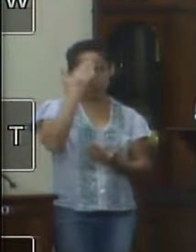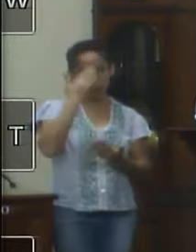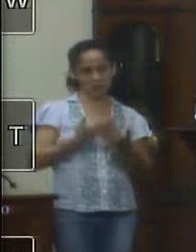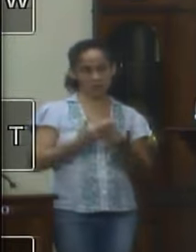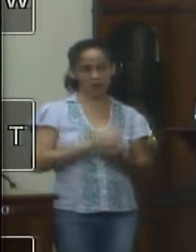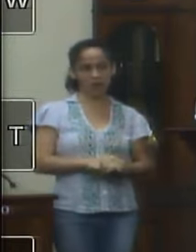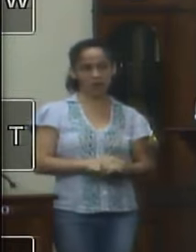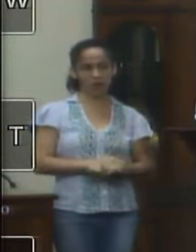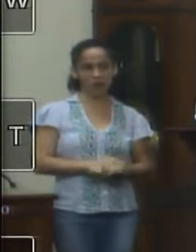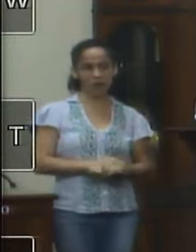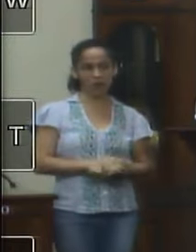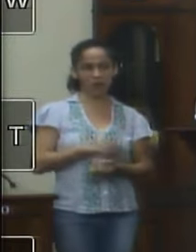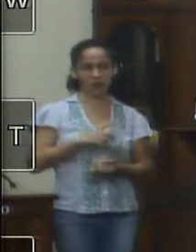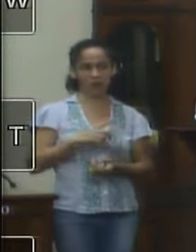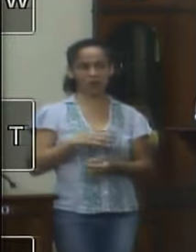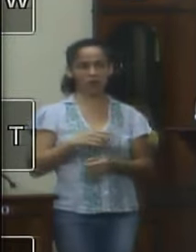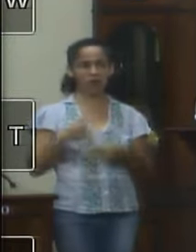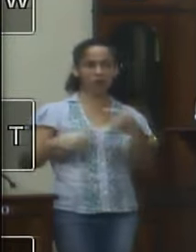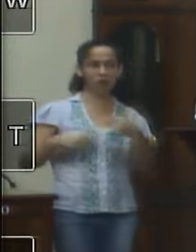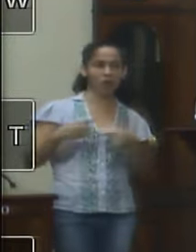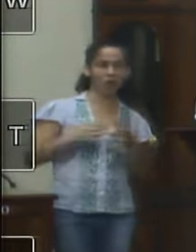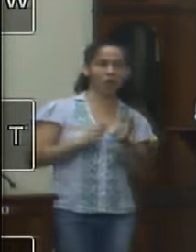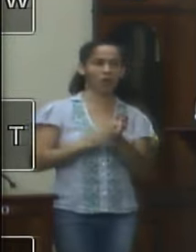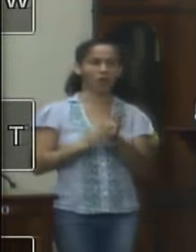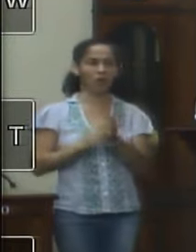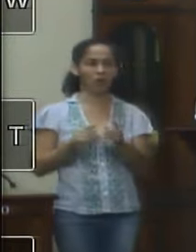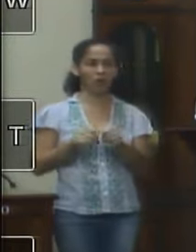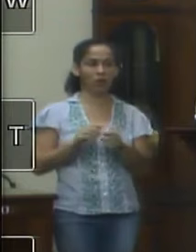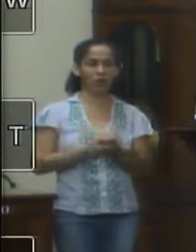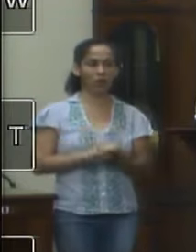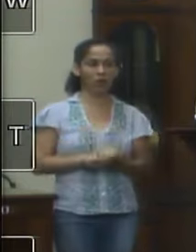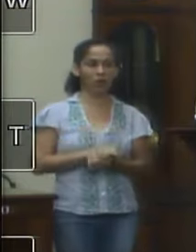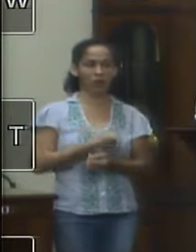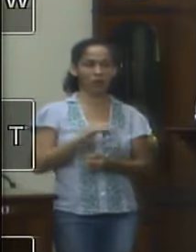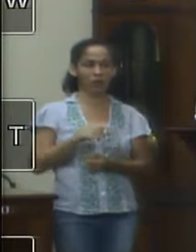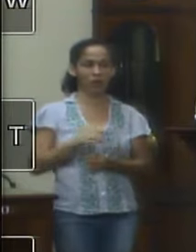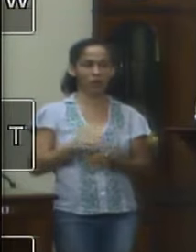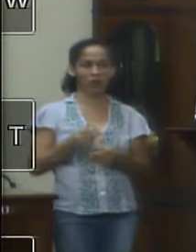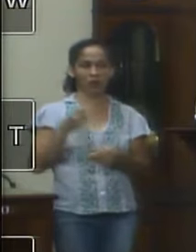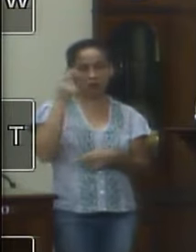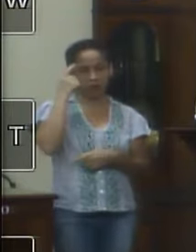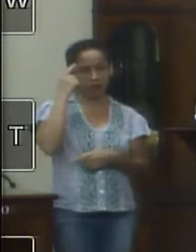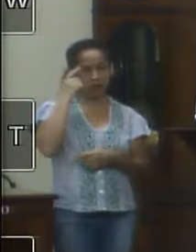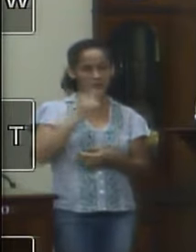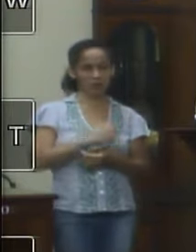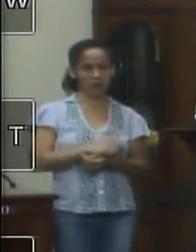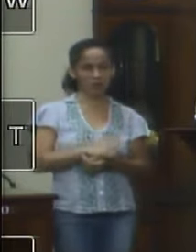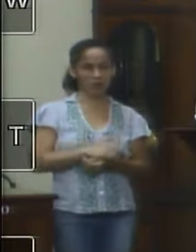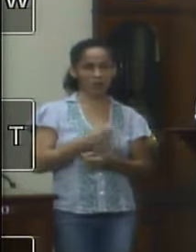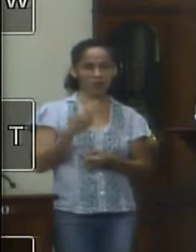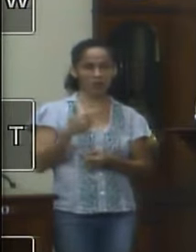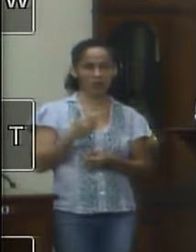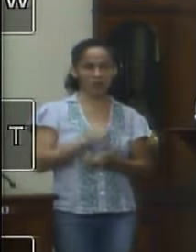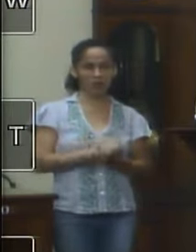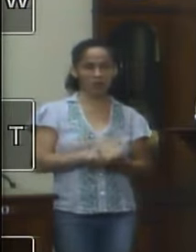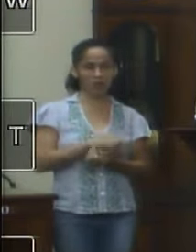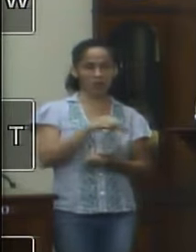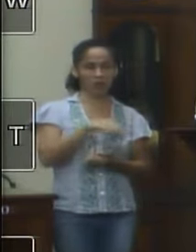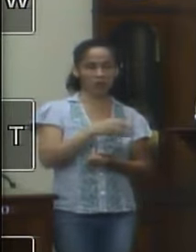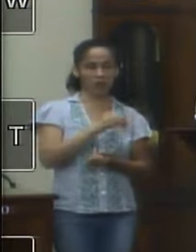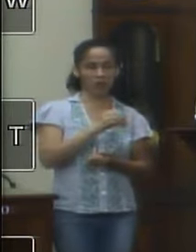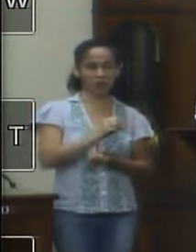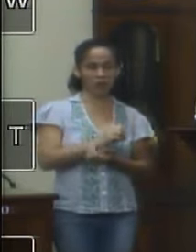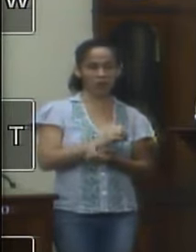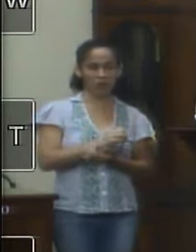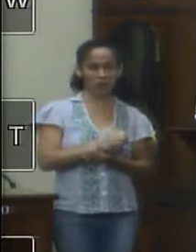fazem essa cortesia política de dar parabéns e tal porque se eles parassem para pensar eles não davam essa mansão de parabéns